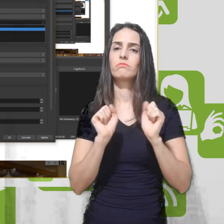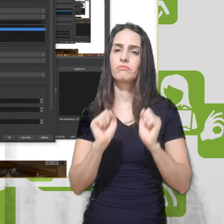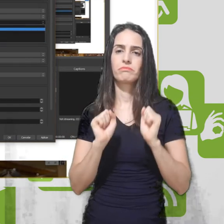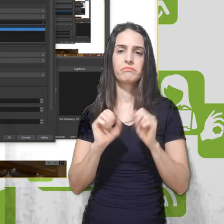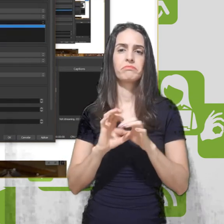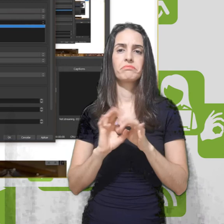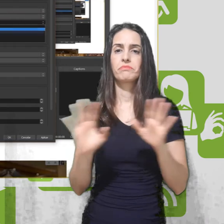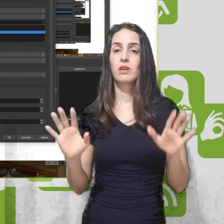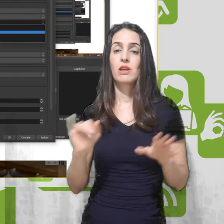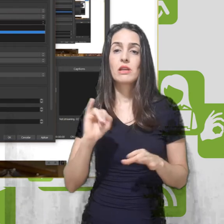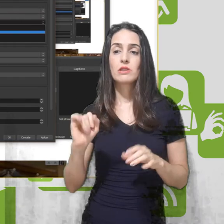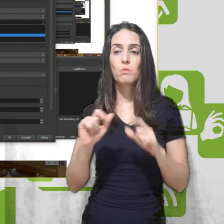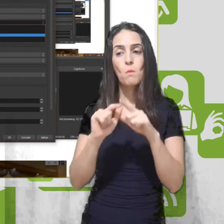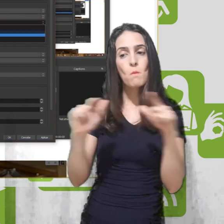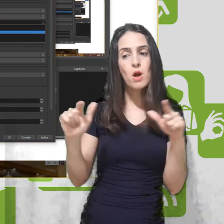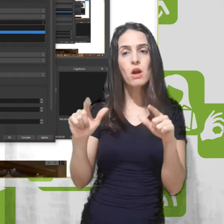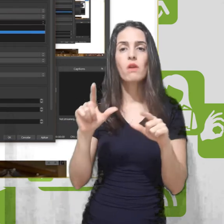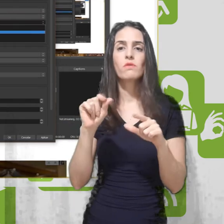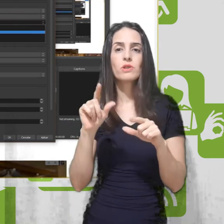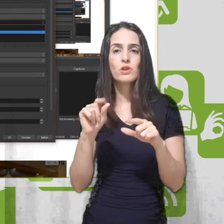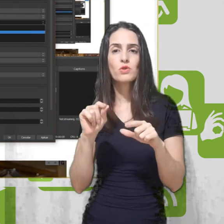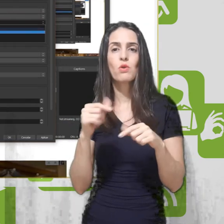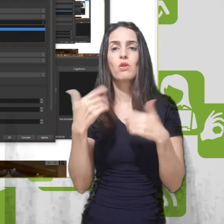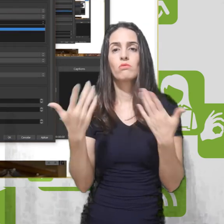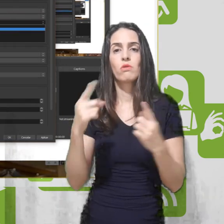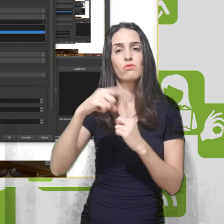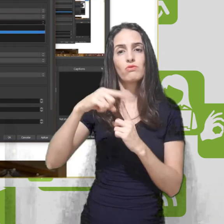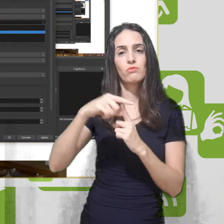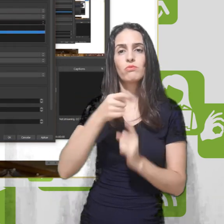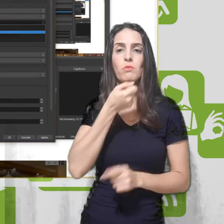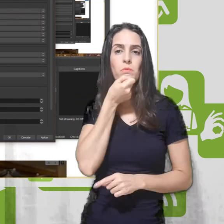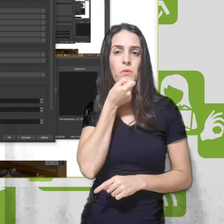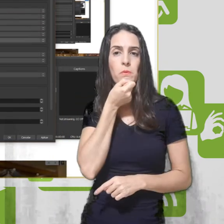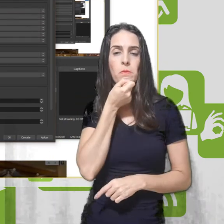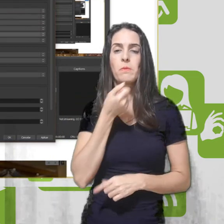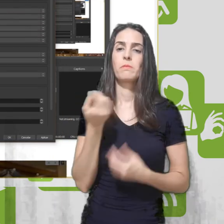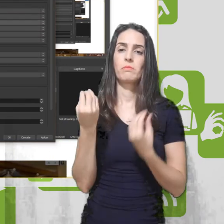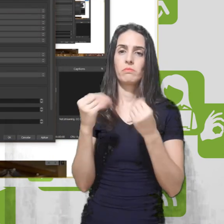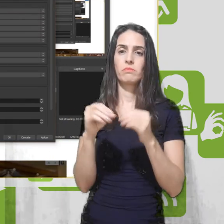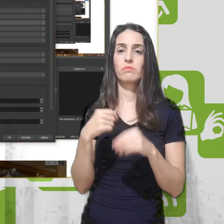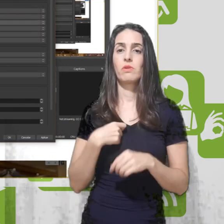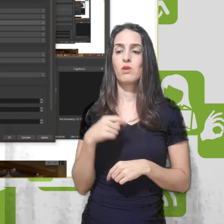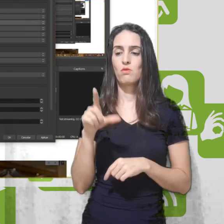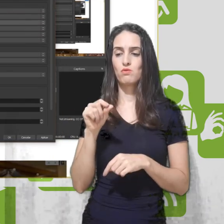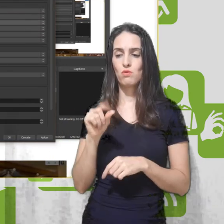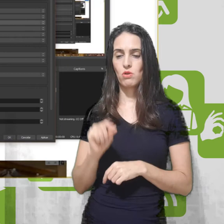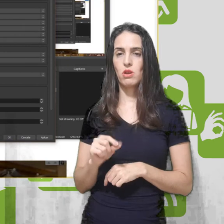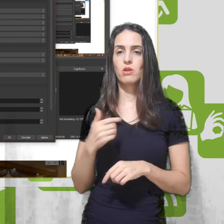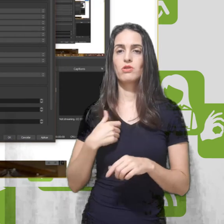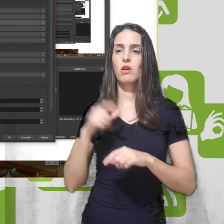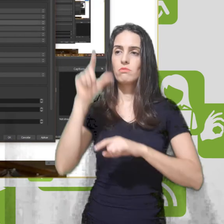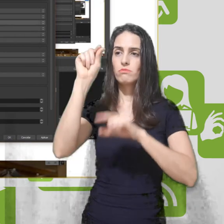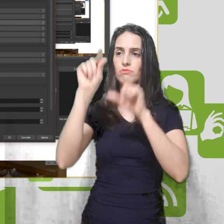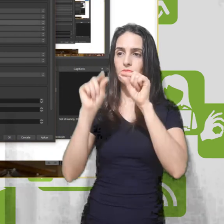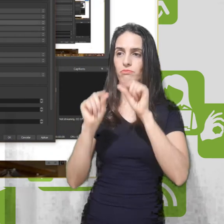Se não tiver você vai escolher o seu microfone aqui. No meu caso aqui eu configurei manualmente, né?